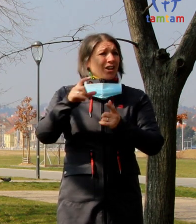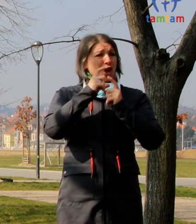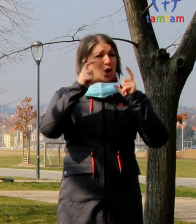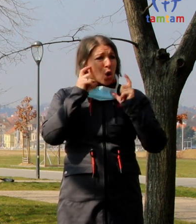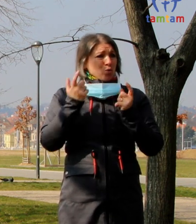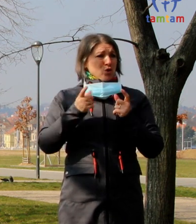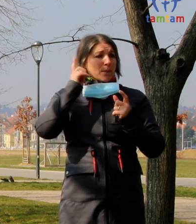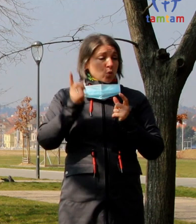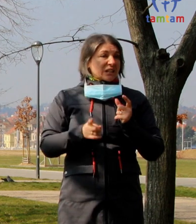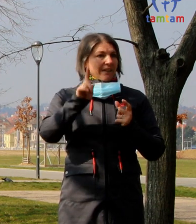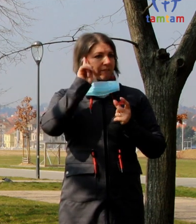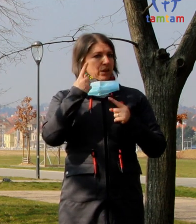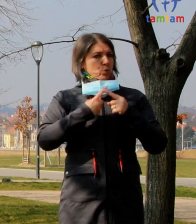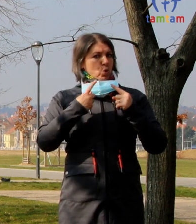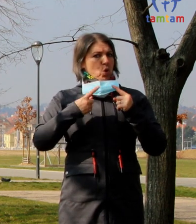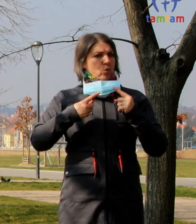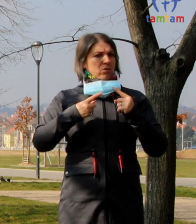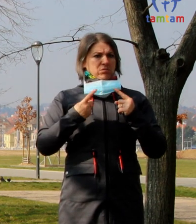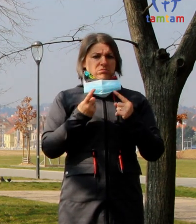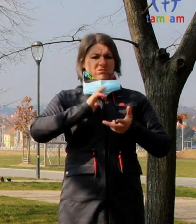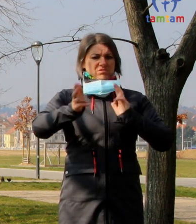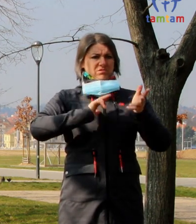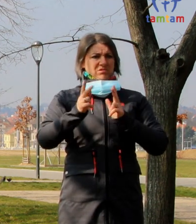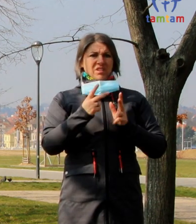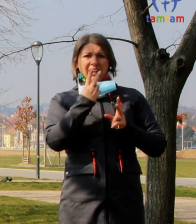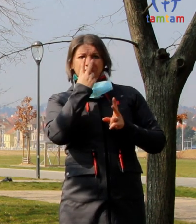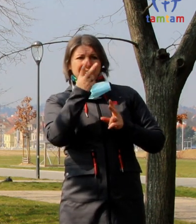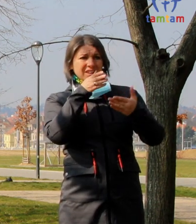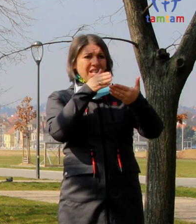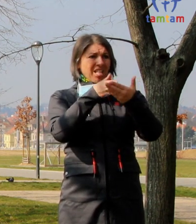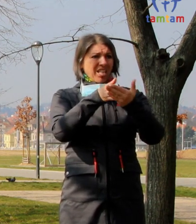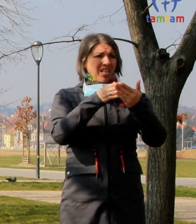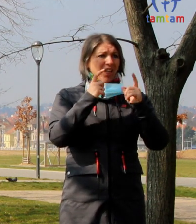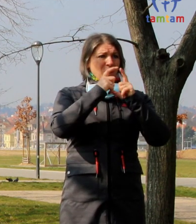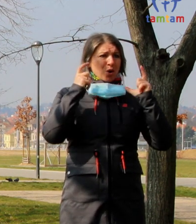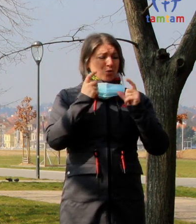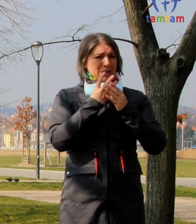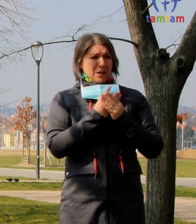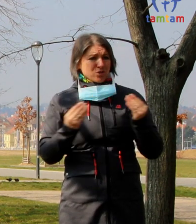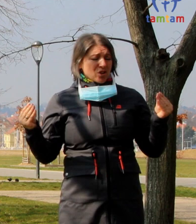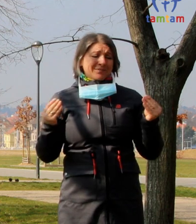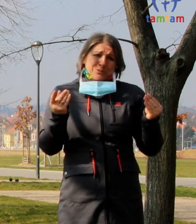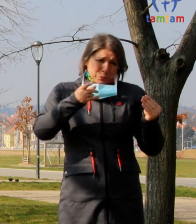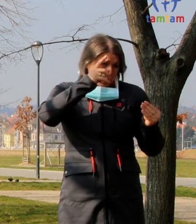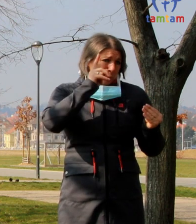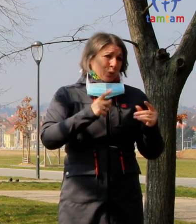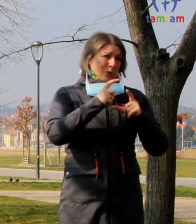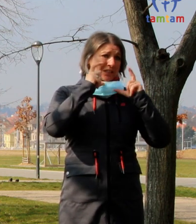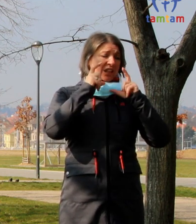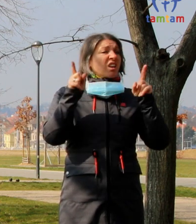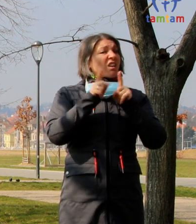uživatelů znakového jazyka, to jde proti sobě. Stejně ta komunikace lidí, kteří